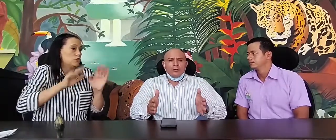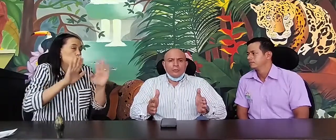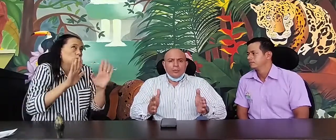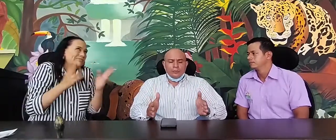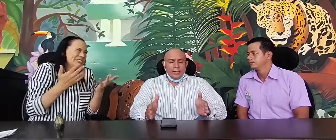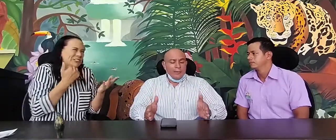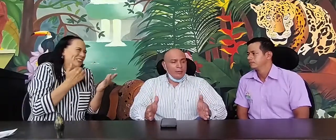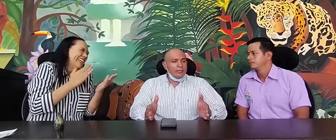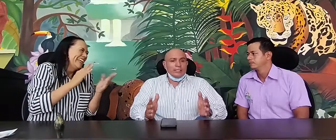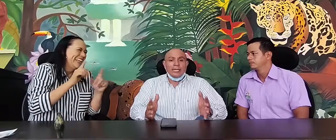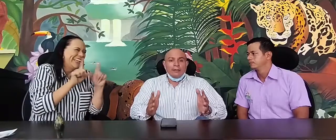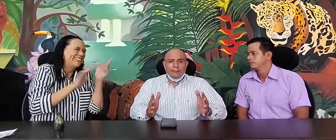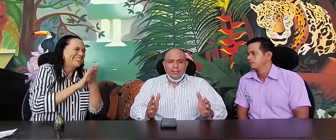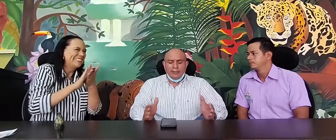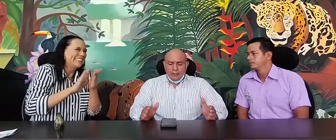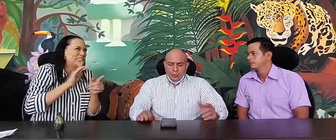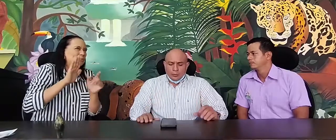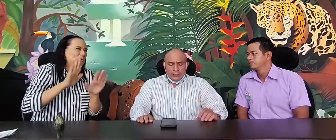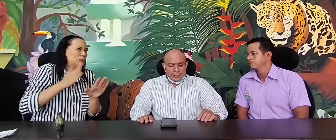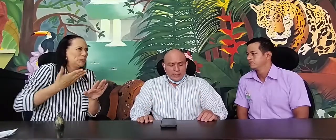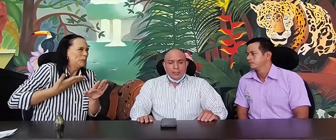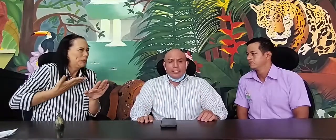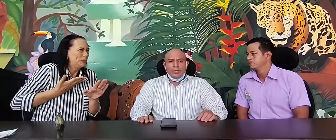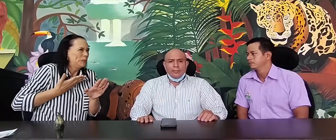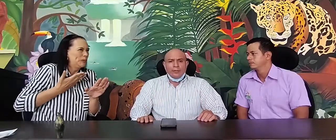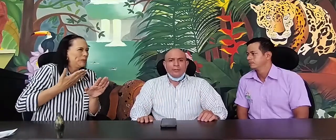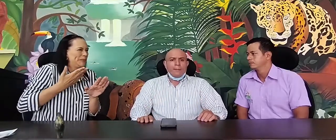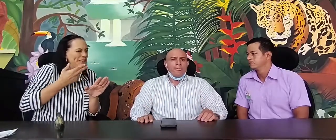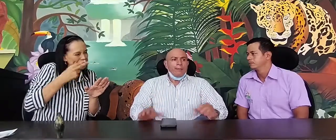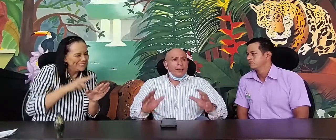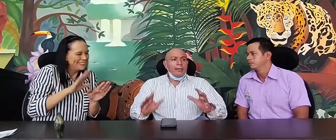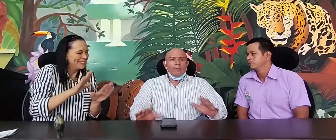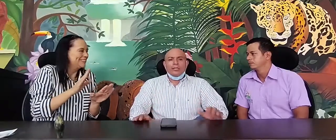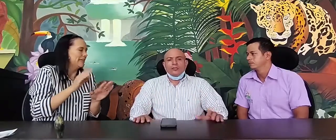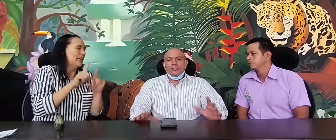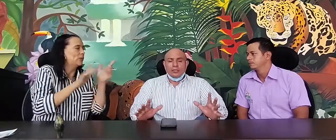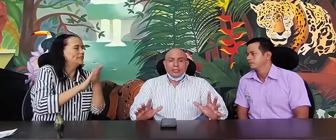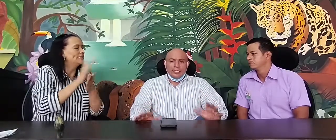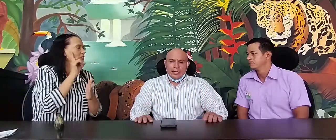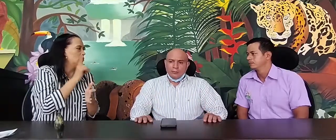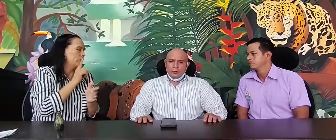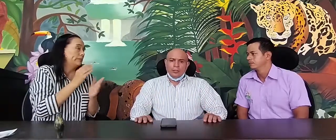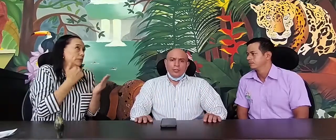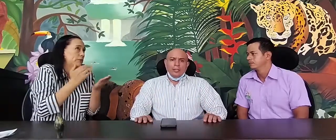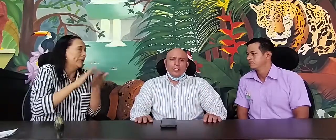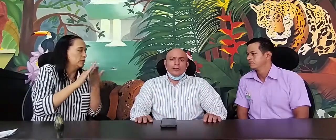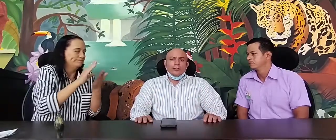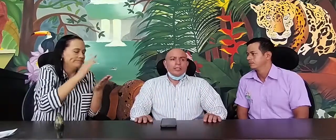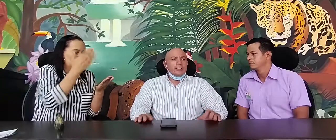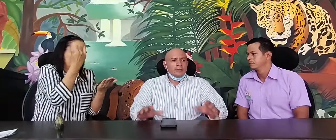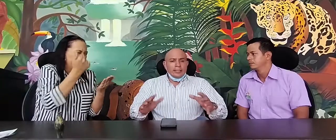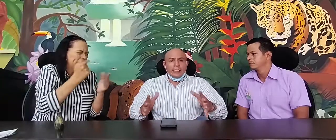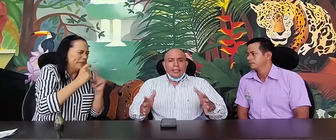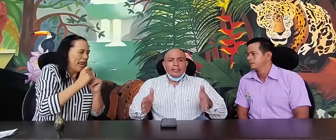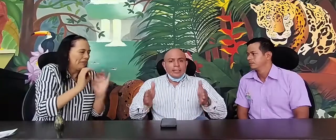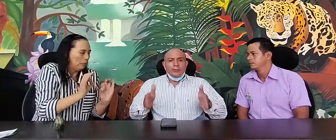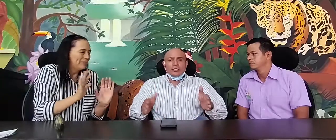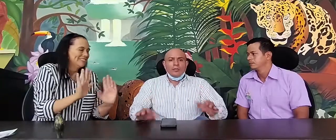llamarlo, si está bien utilizado el término para la población sorda, digamos. Entonces, desde ahí tenemos que